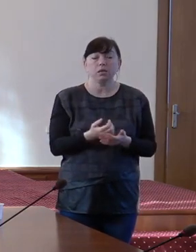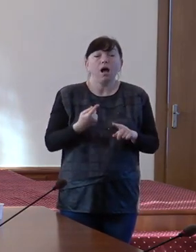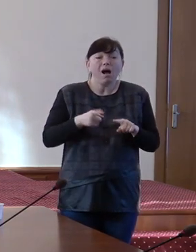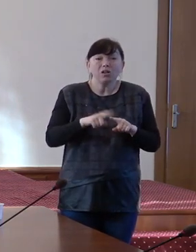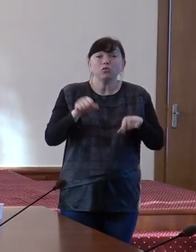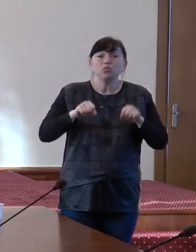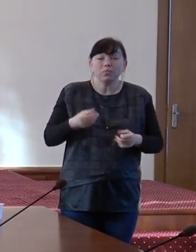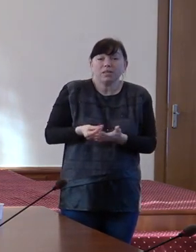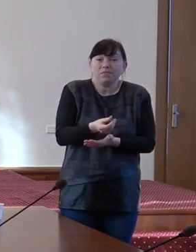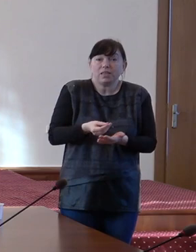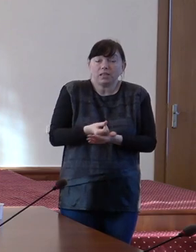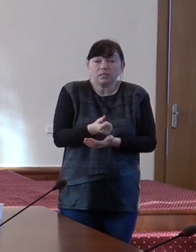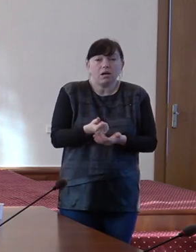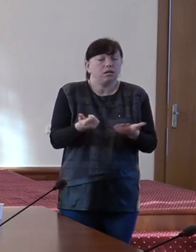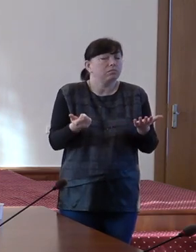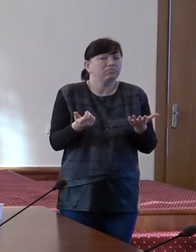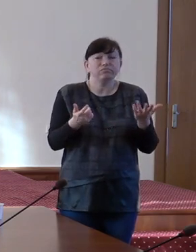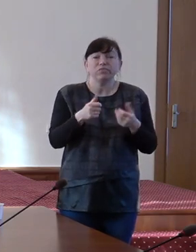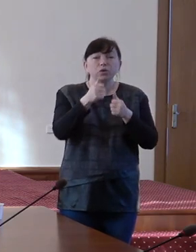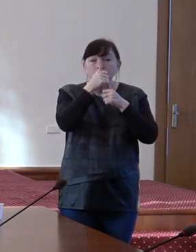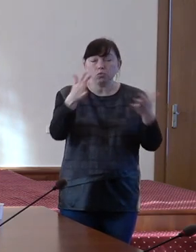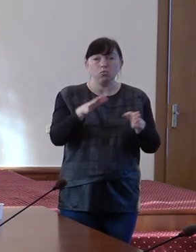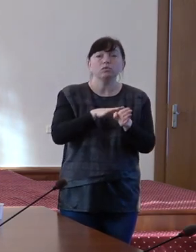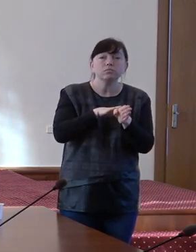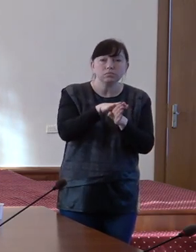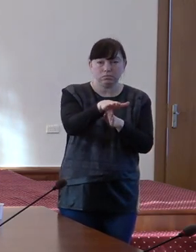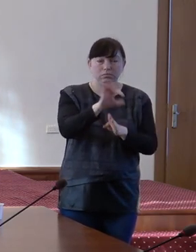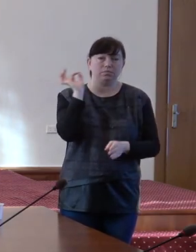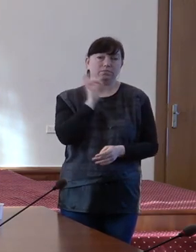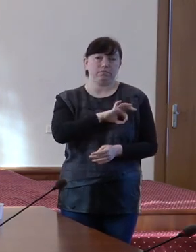oportunități de finanțare nu sunt valorificate pe deplin.